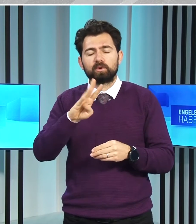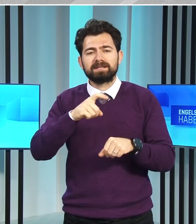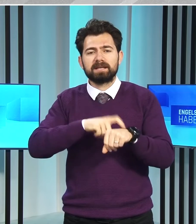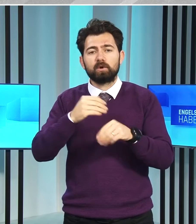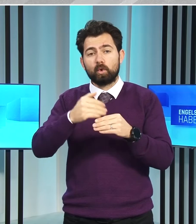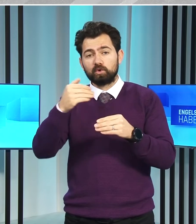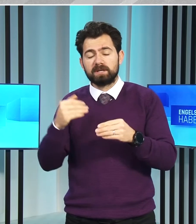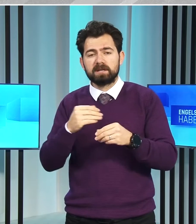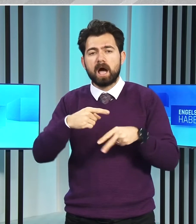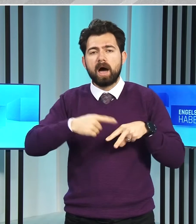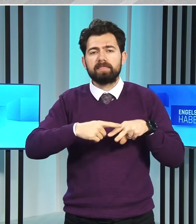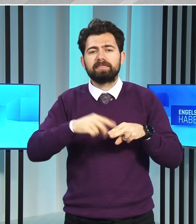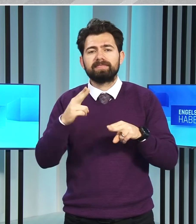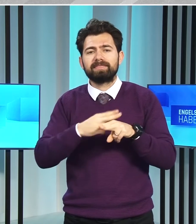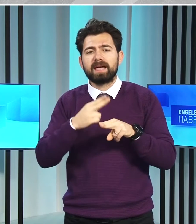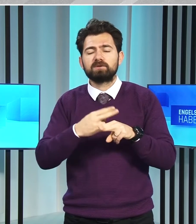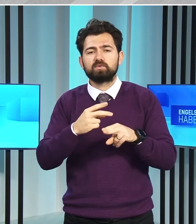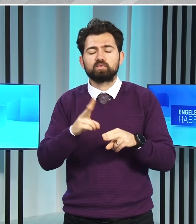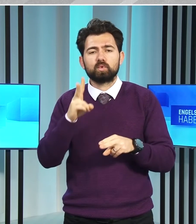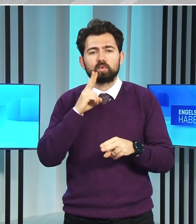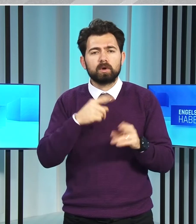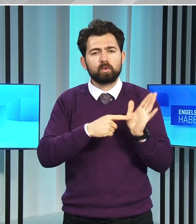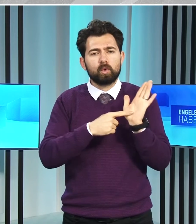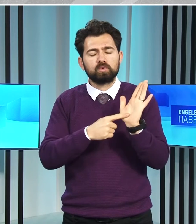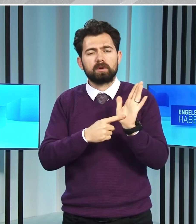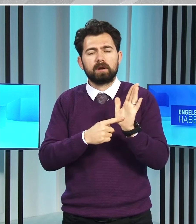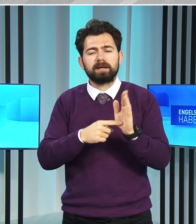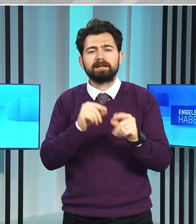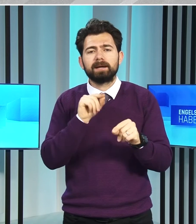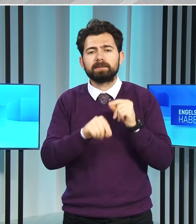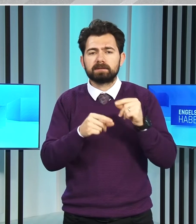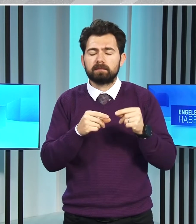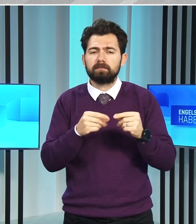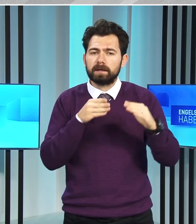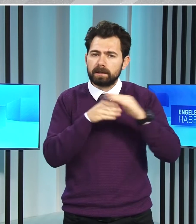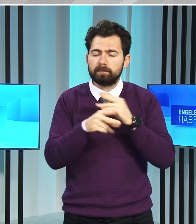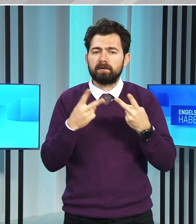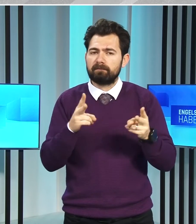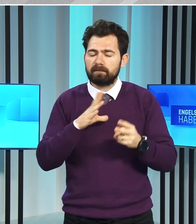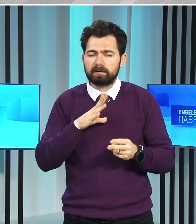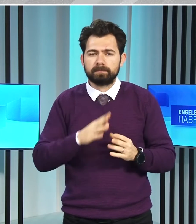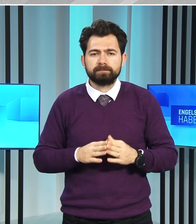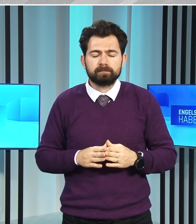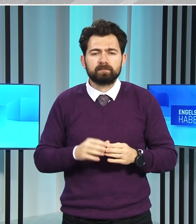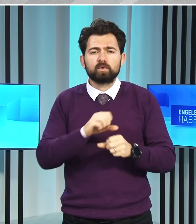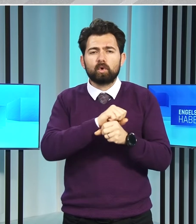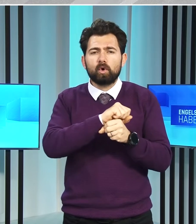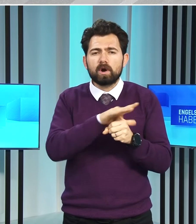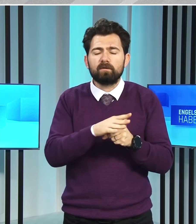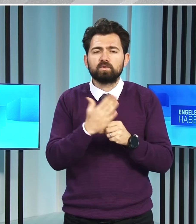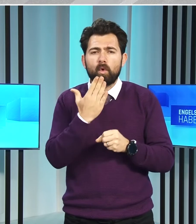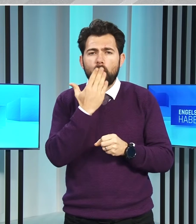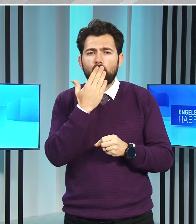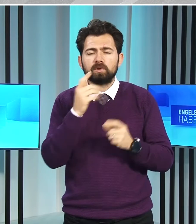antijen test sonuçlarını göstererek ülkeye girebilecek. COVID-19